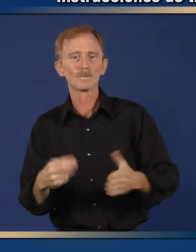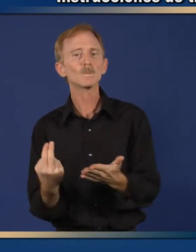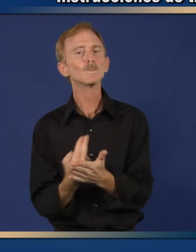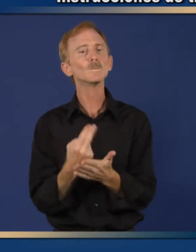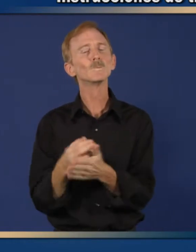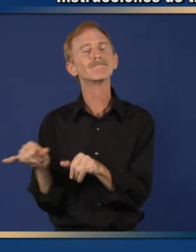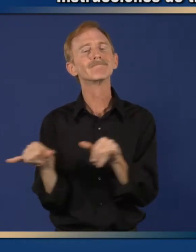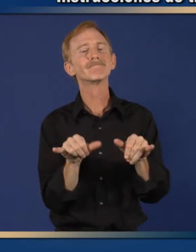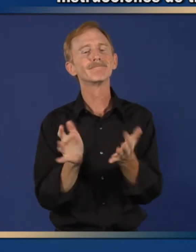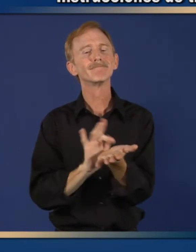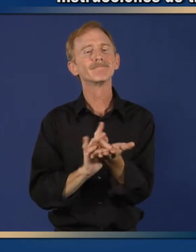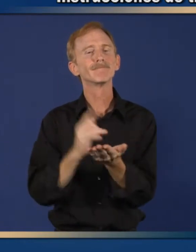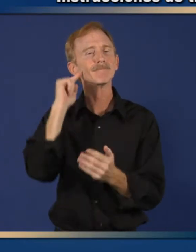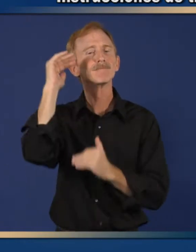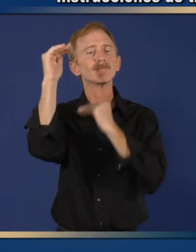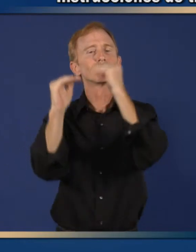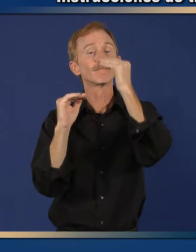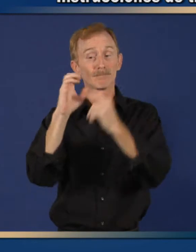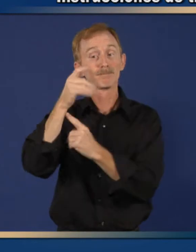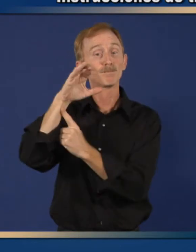tabletas de ciprofloxacina.